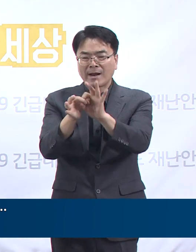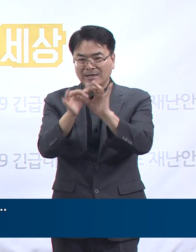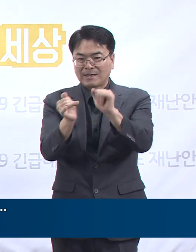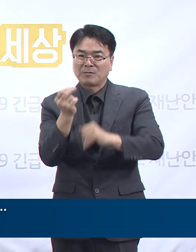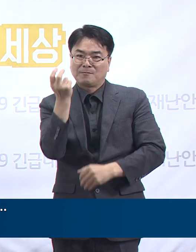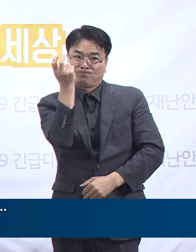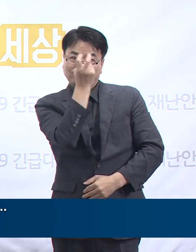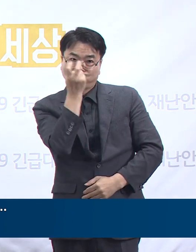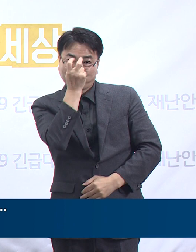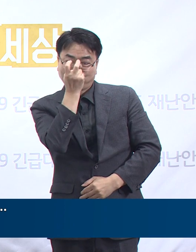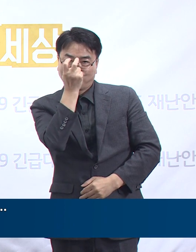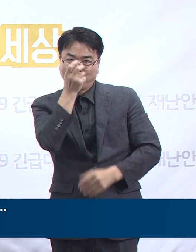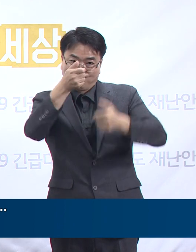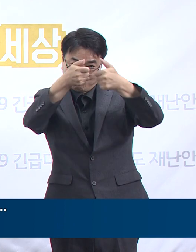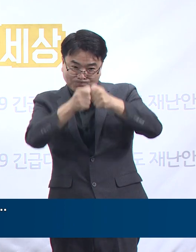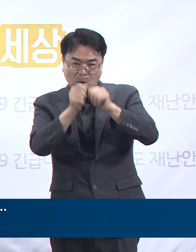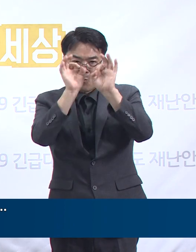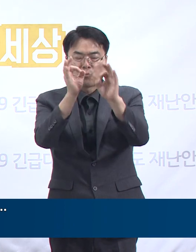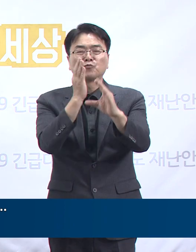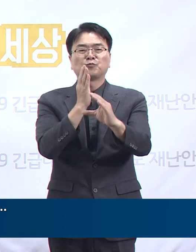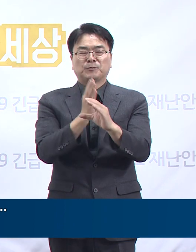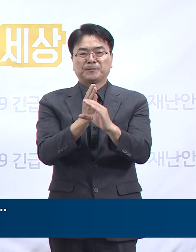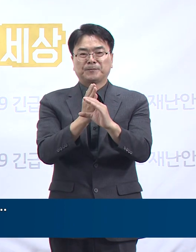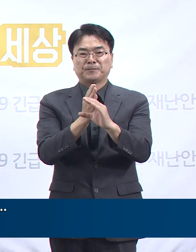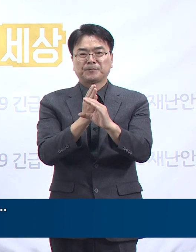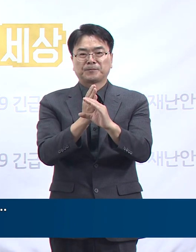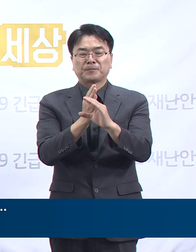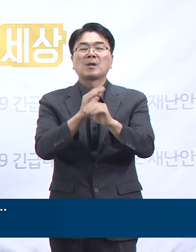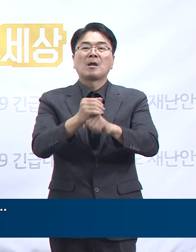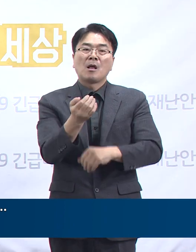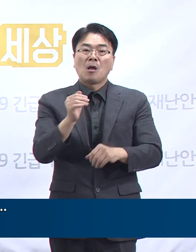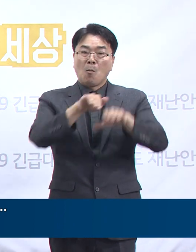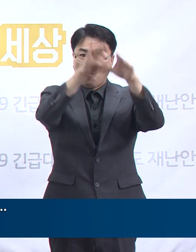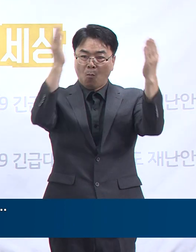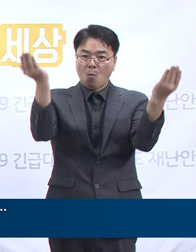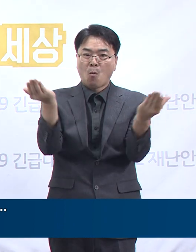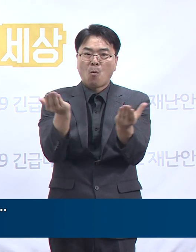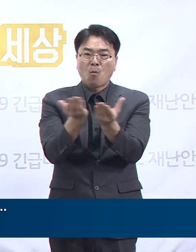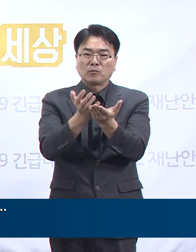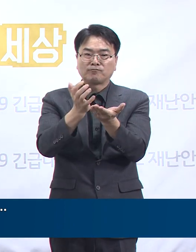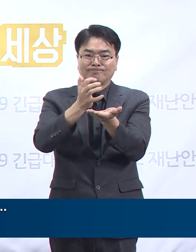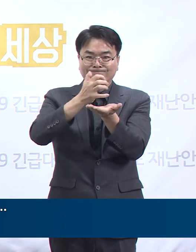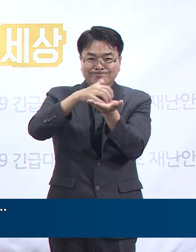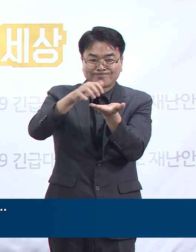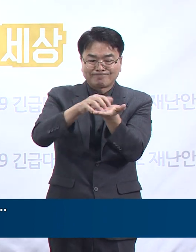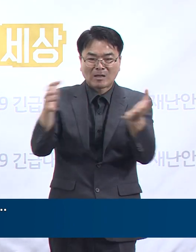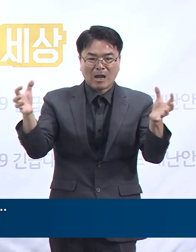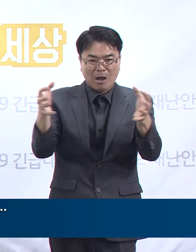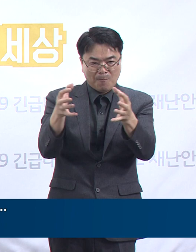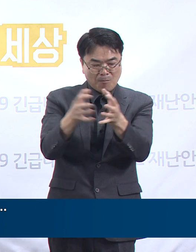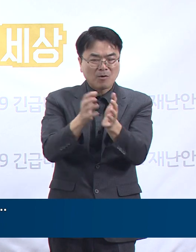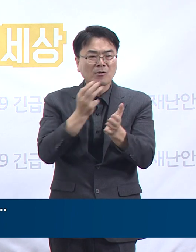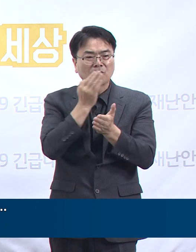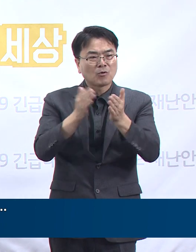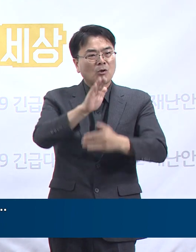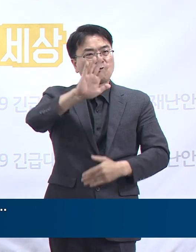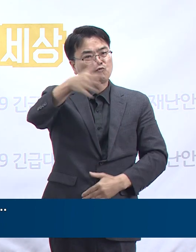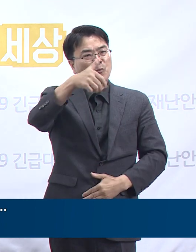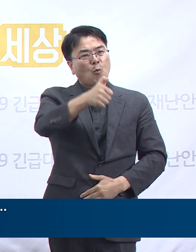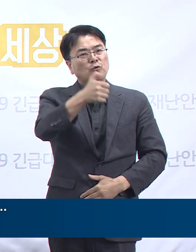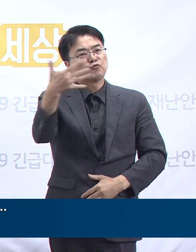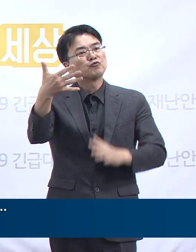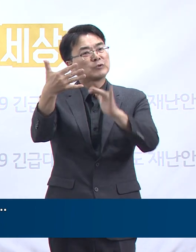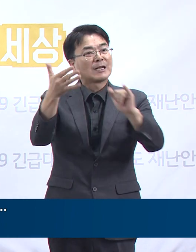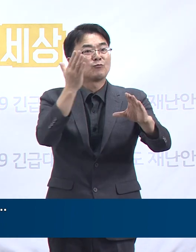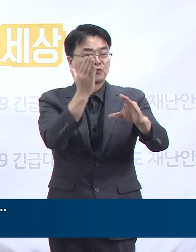8월 19일 18시 기준 사랑제일교회와 관련된 전수검사 대상 인원은 도내 955명으로 이